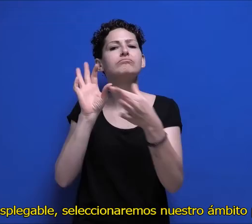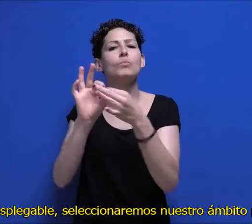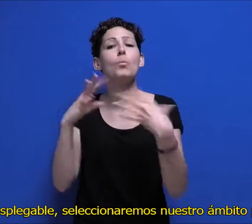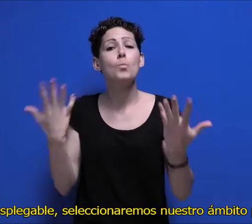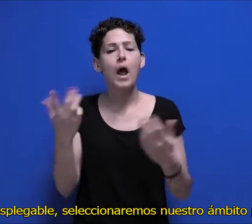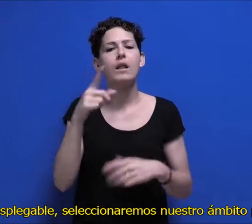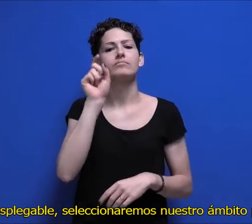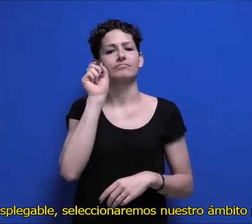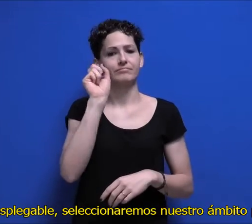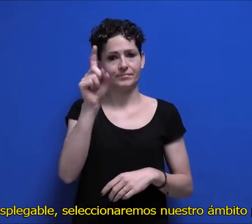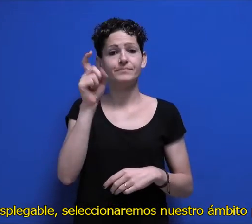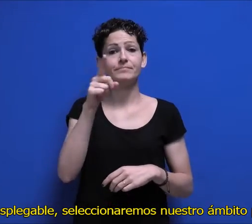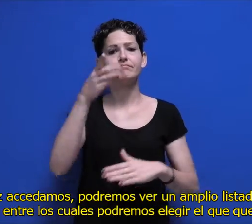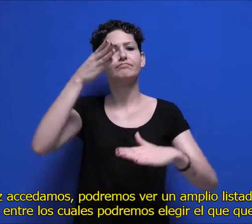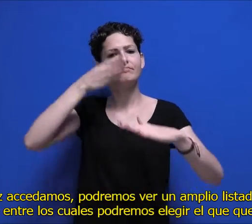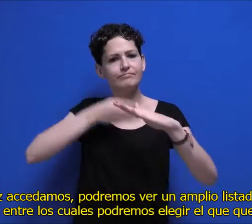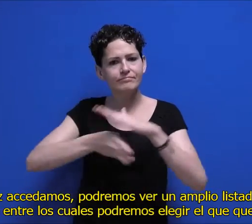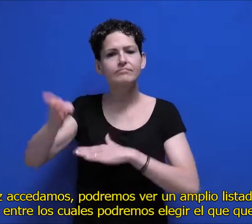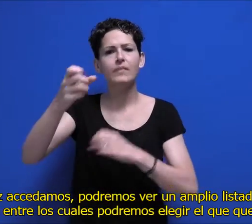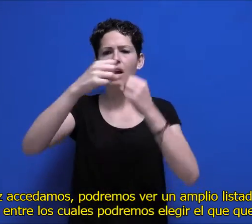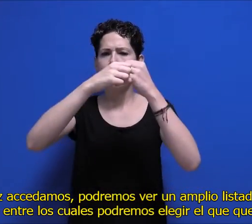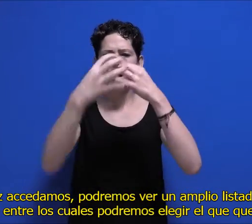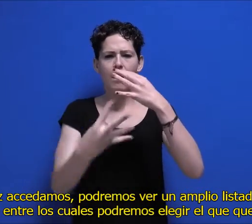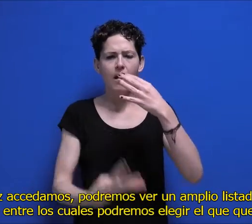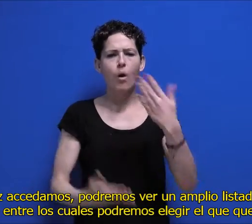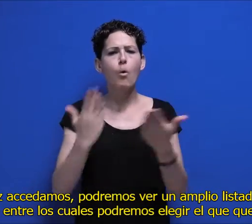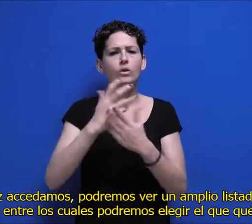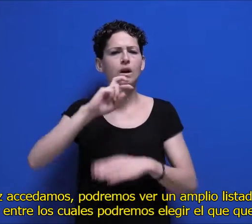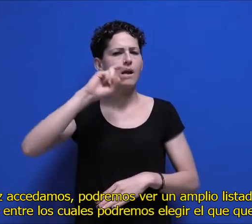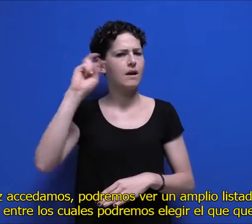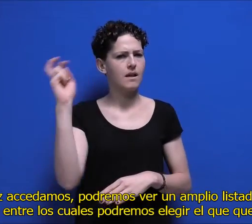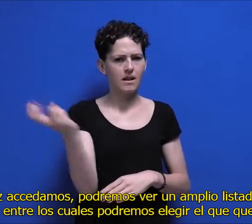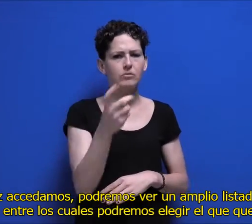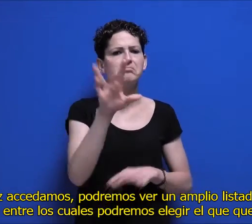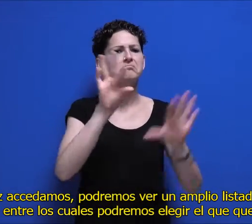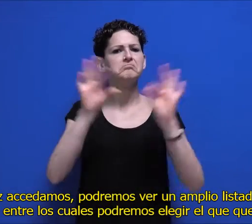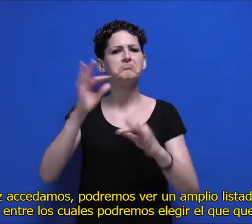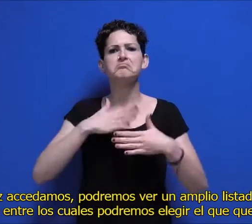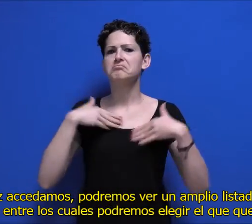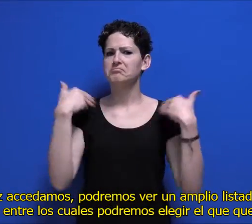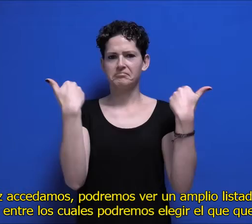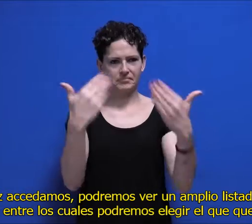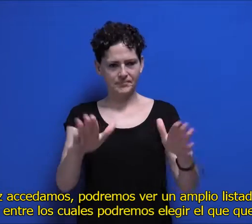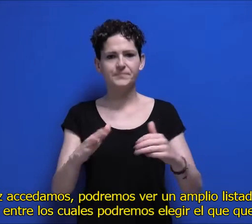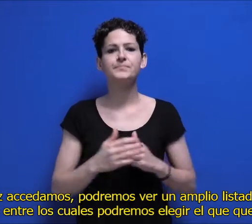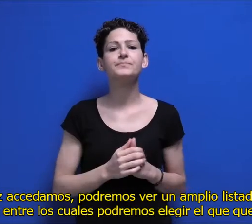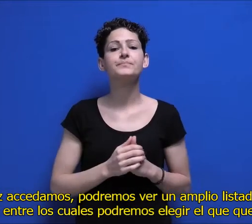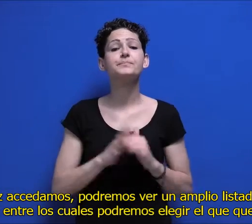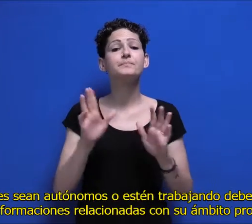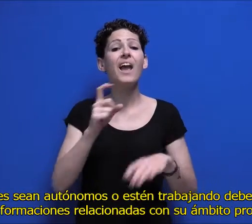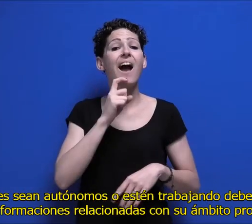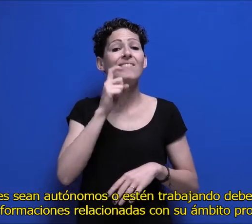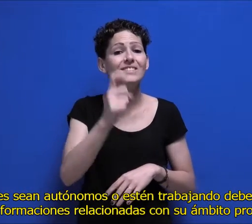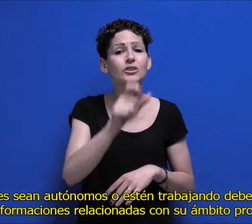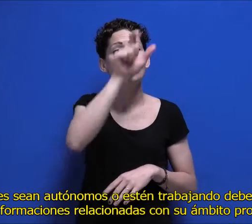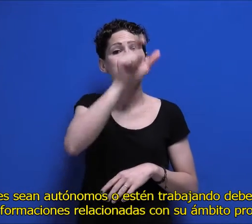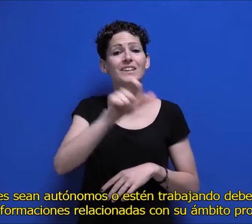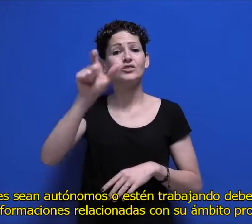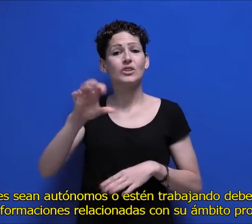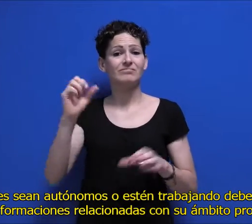profesional. Una vez accedamos podremos ver un amplio listado de cursos de entre los cuales podremos elegir el que queramos. Quienes sean autónomos